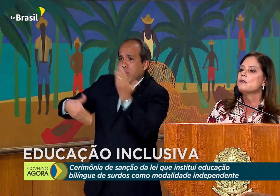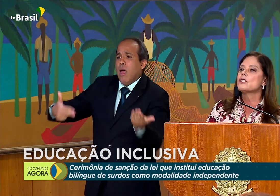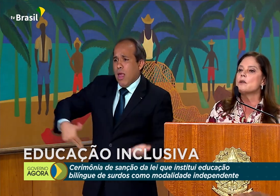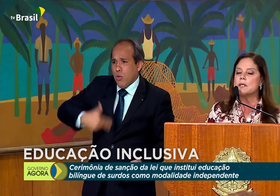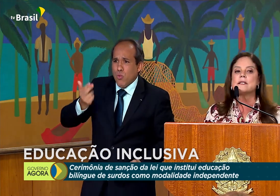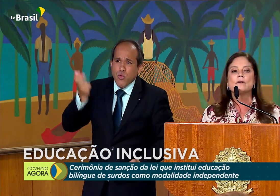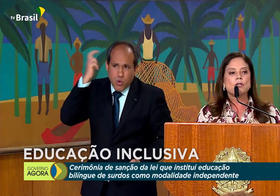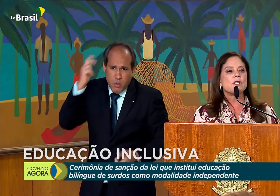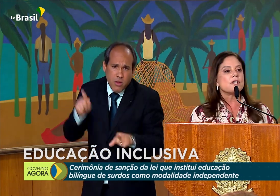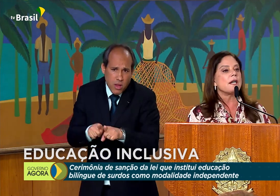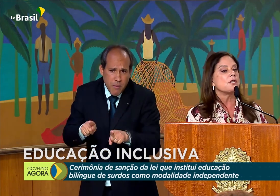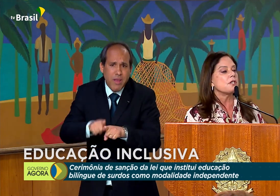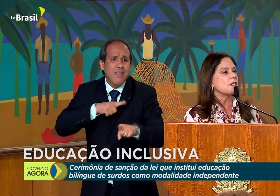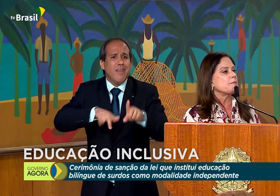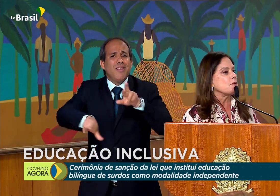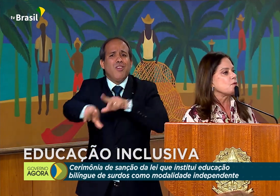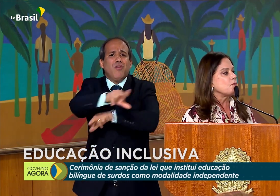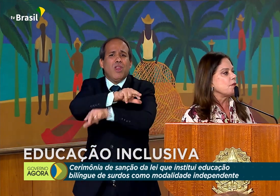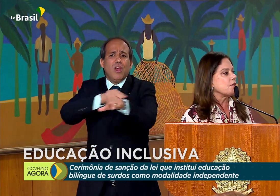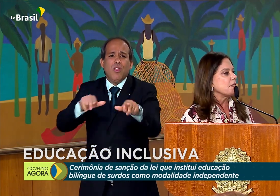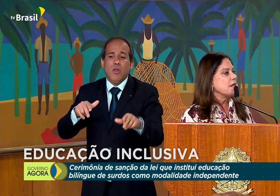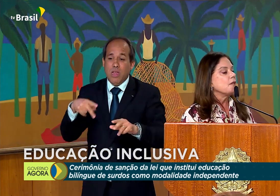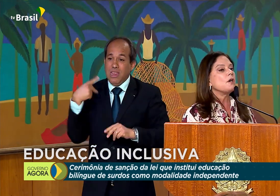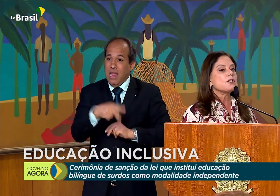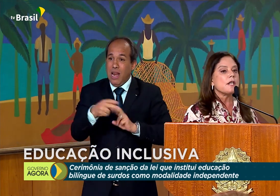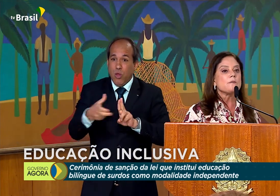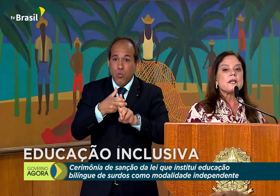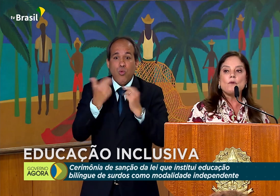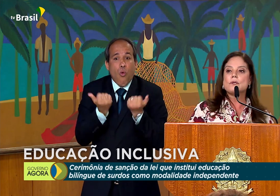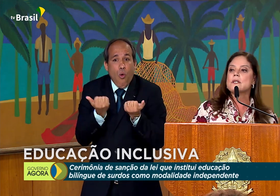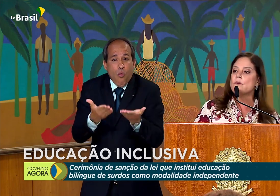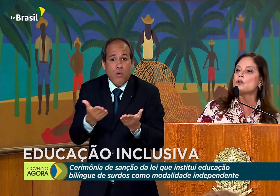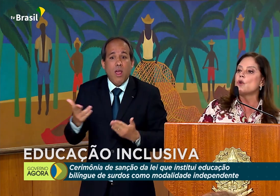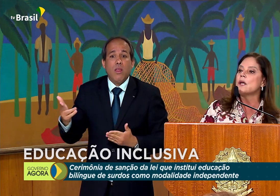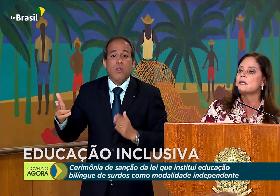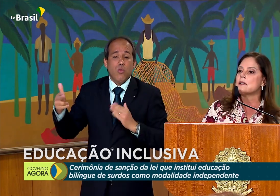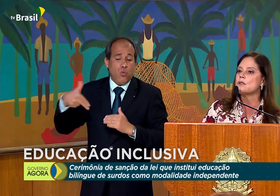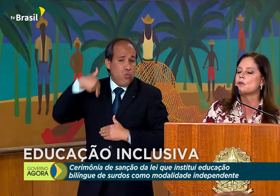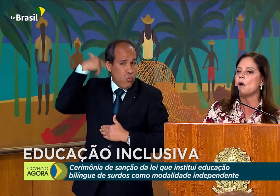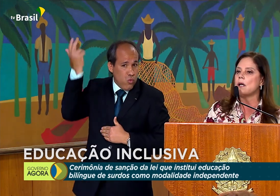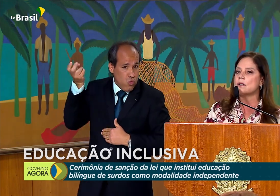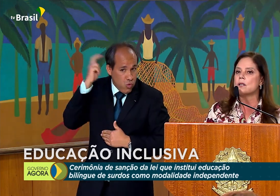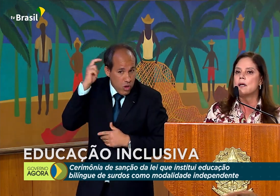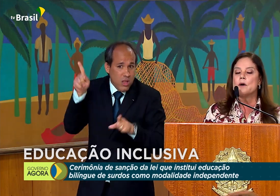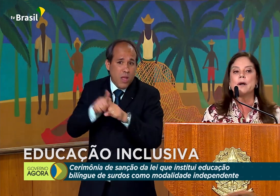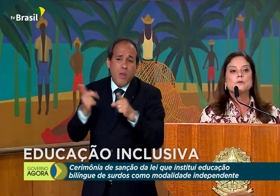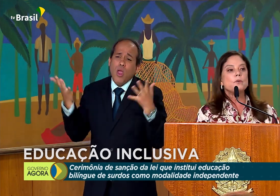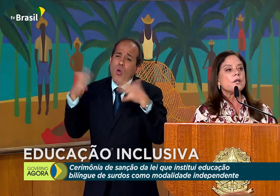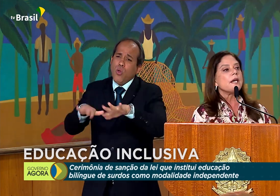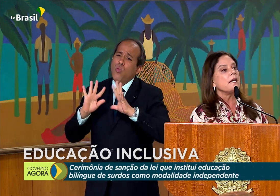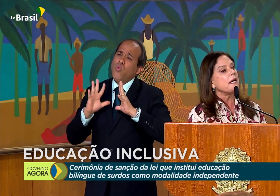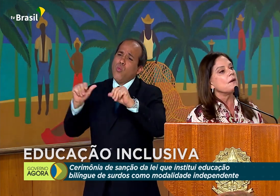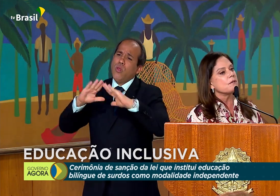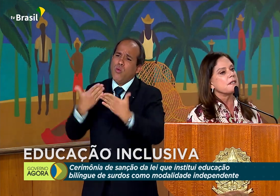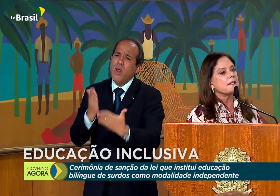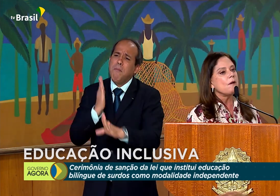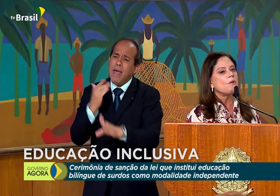Nós temos as cirurgias garantidas pelo SUS. Nós temos a inclusão em todas as escolas. Mas por que eu, se tenho